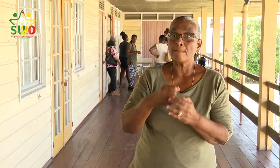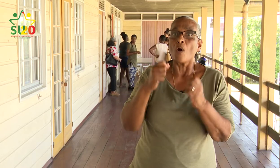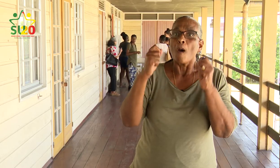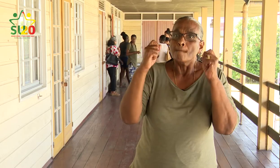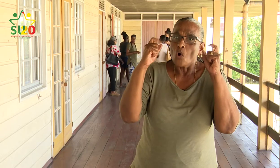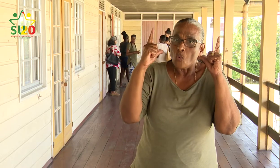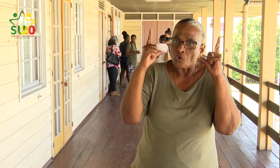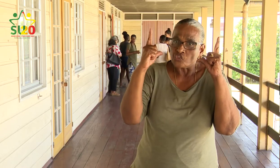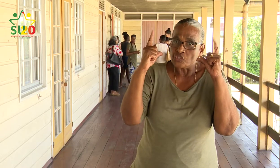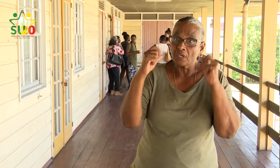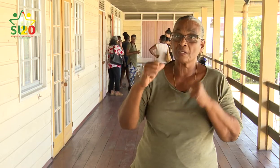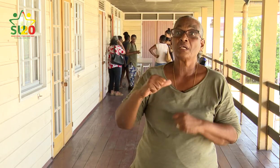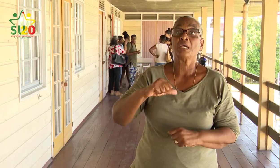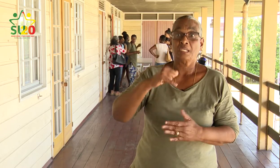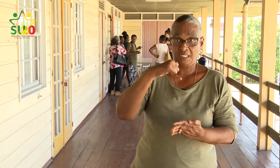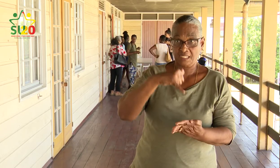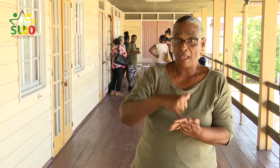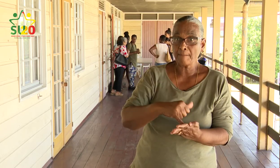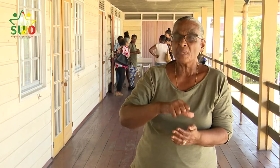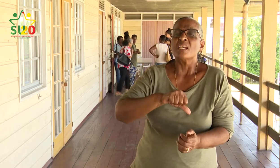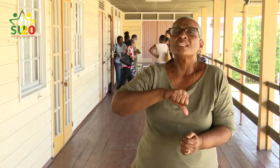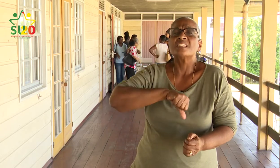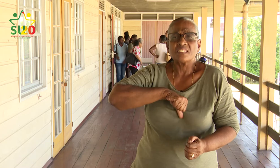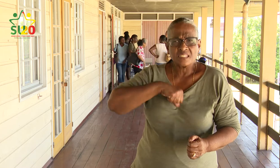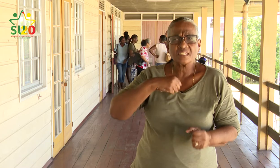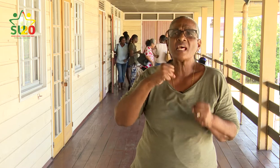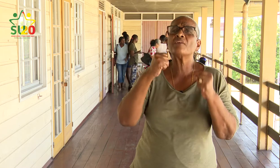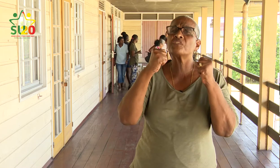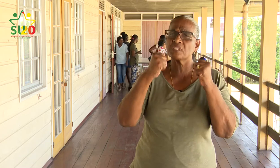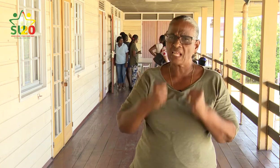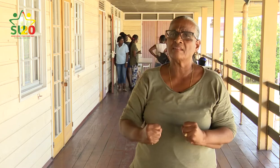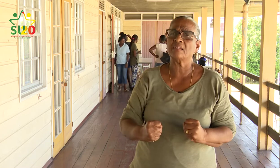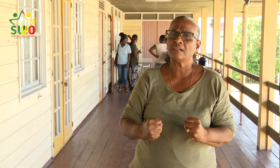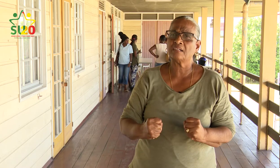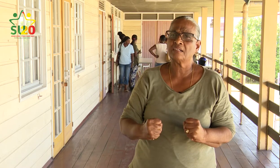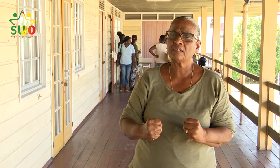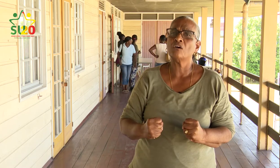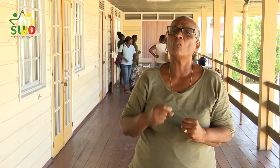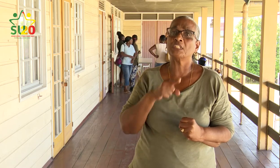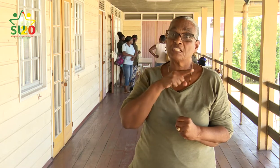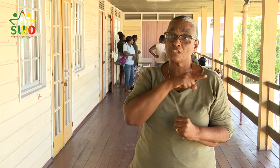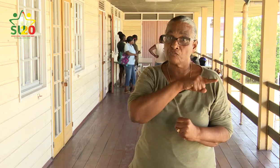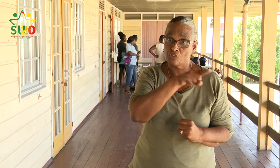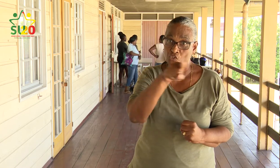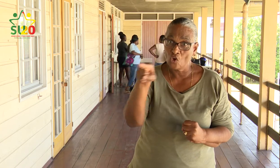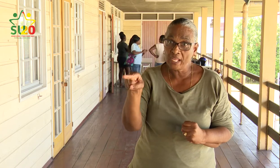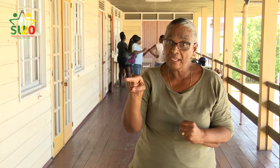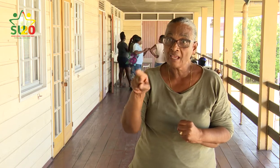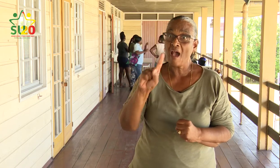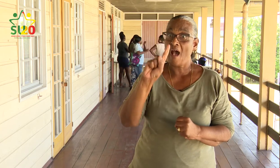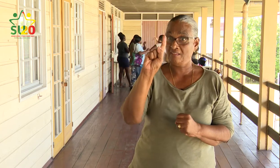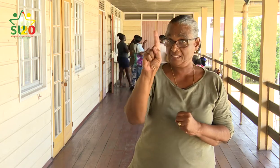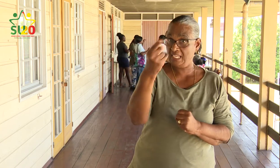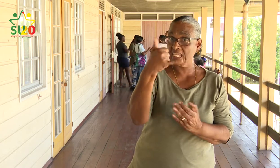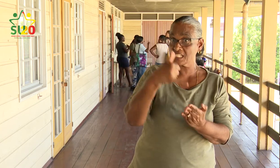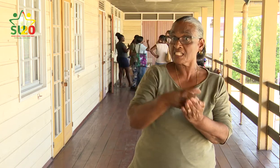bewust. Stem zelfstandig. Want het is voor jullie, als eerste